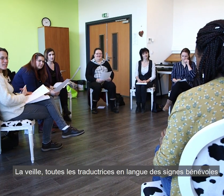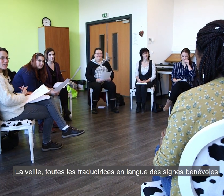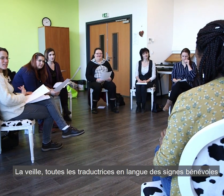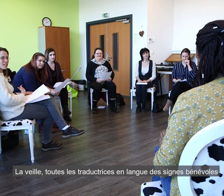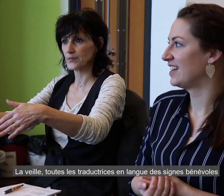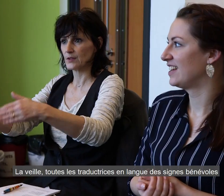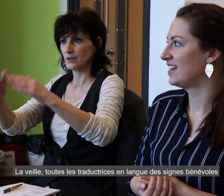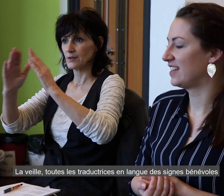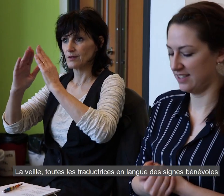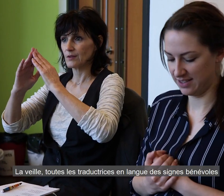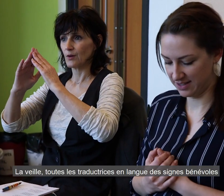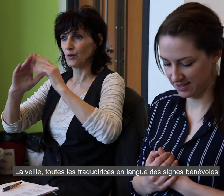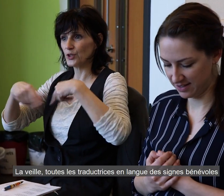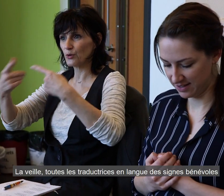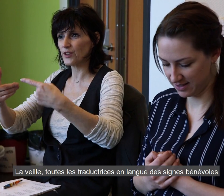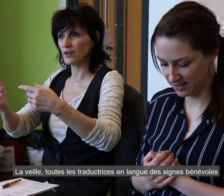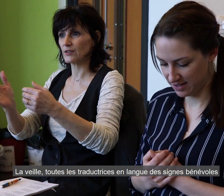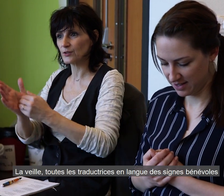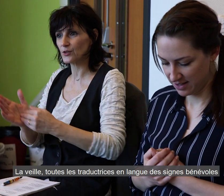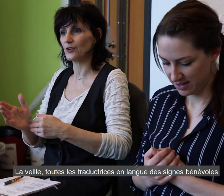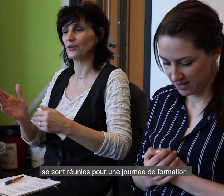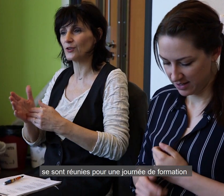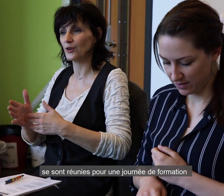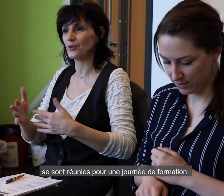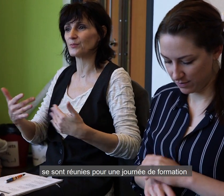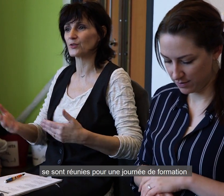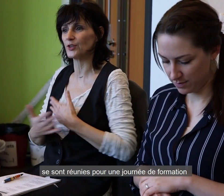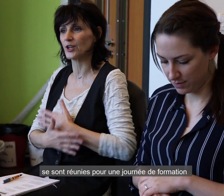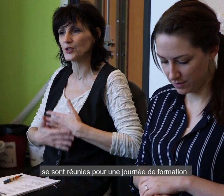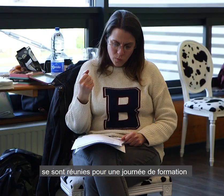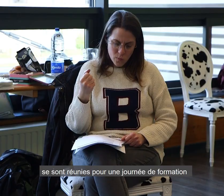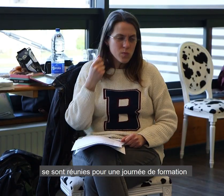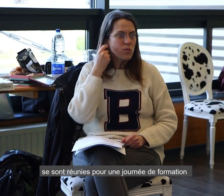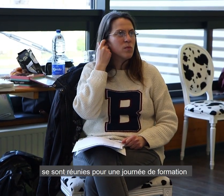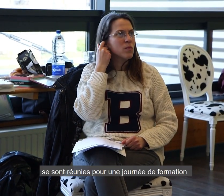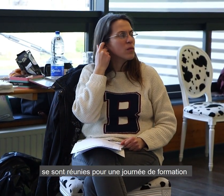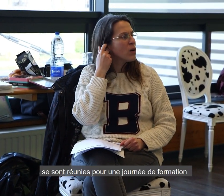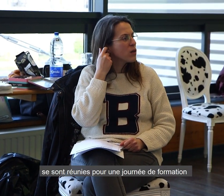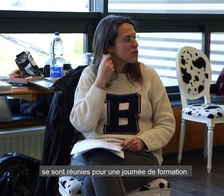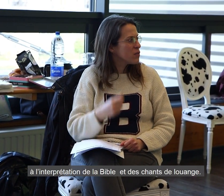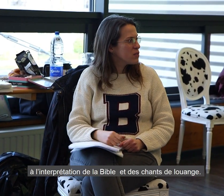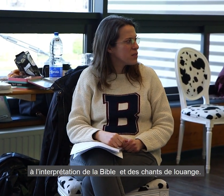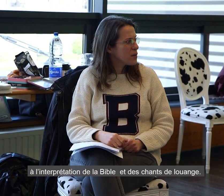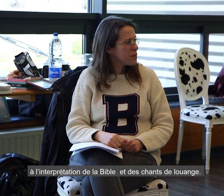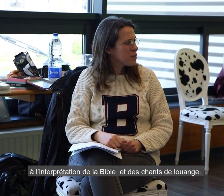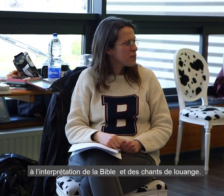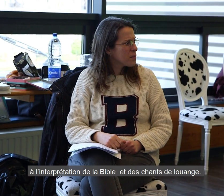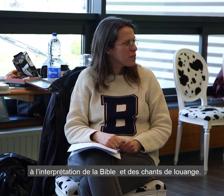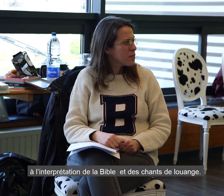veille, toutes les traductrices en langue des signes bénévoles se sont réunies pour une journée de formation à l'interprétation de la Bible et des chants de